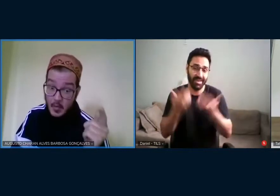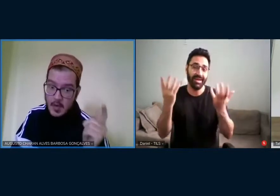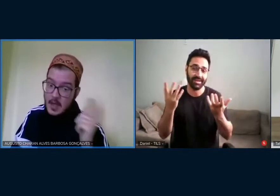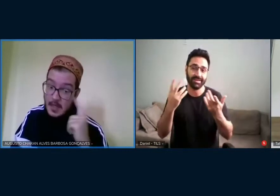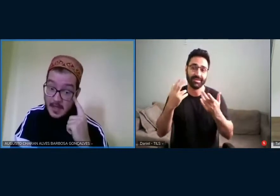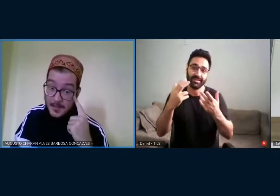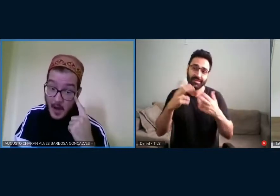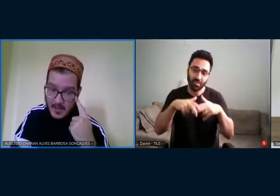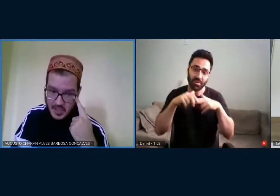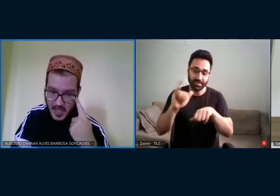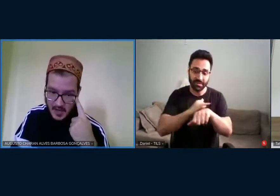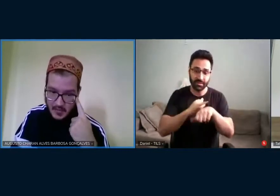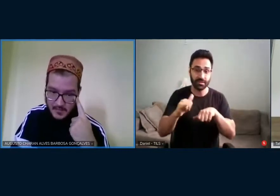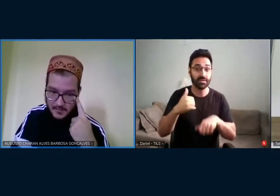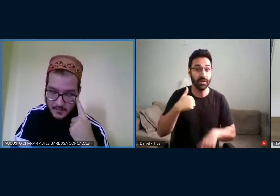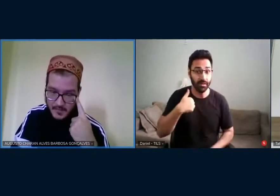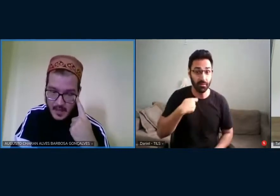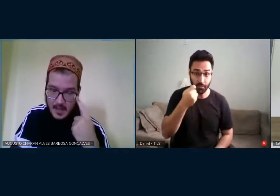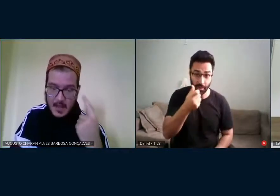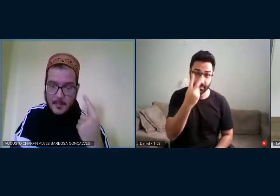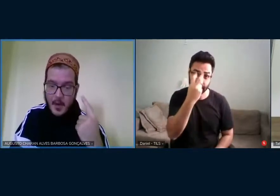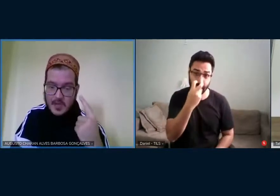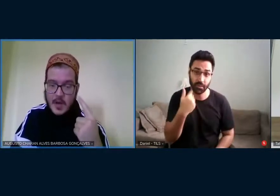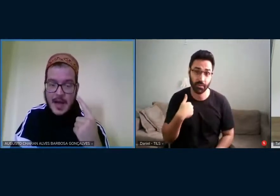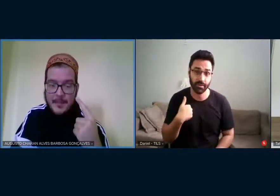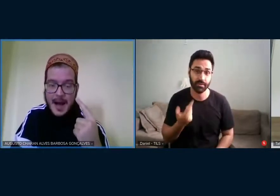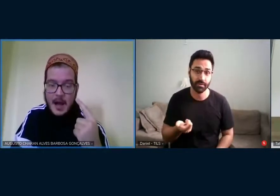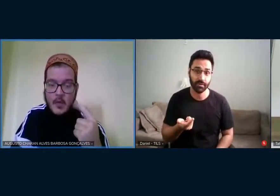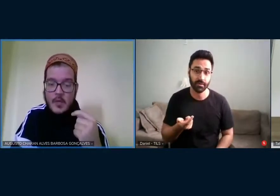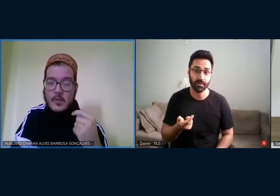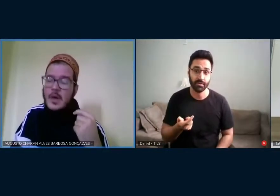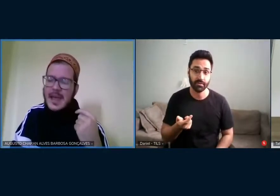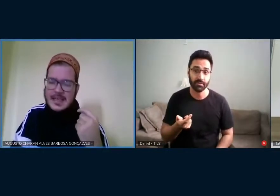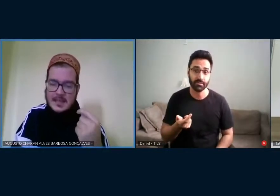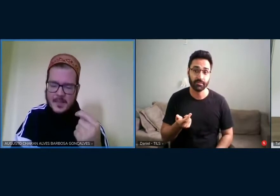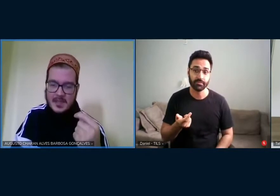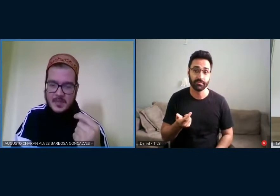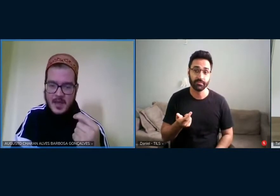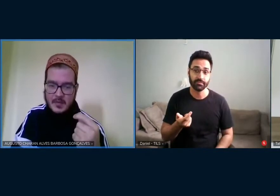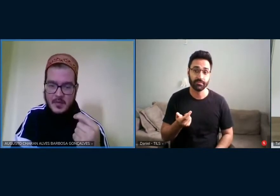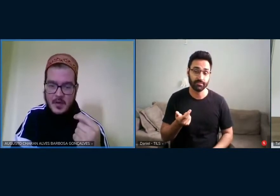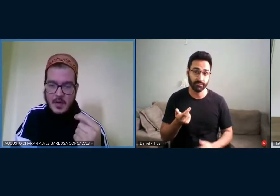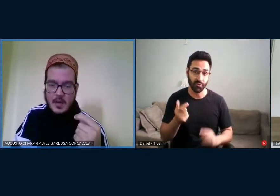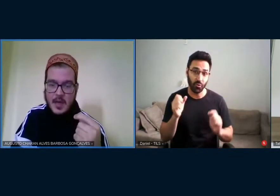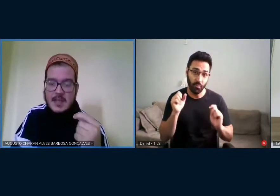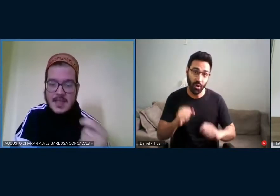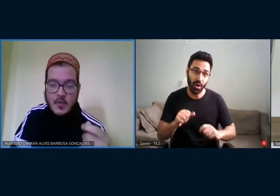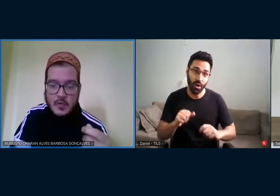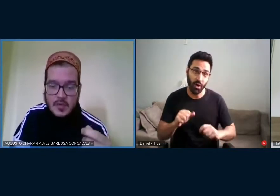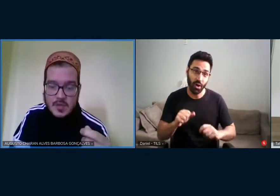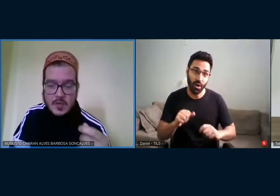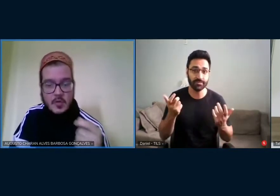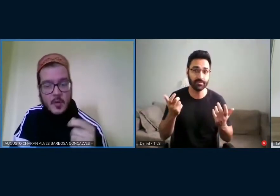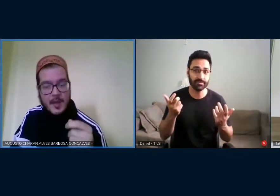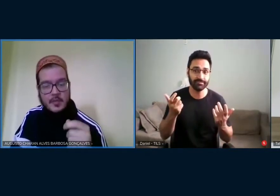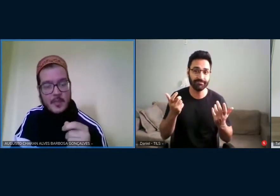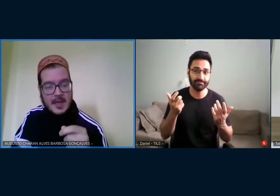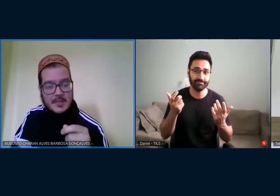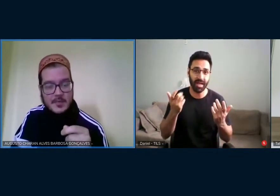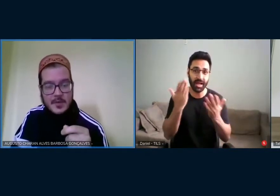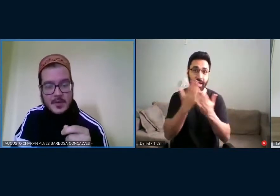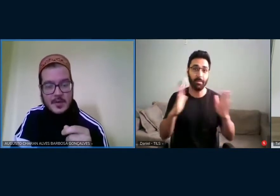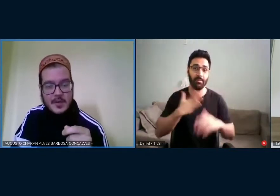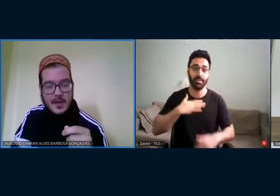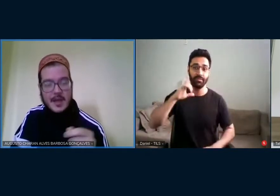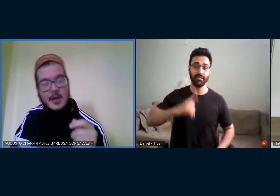eu, que mal enxergo, posso acabar com esse impedimento em segundos no momento